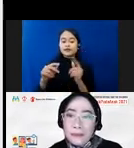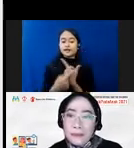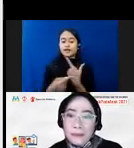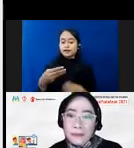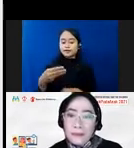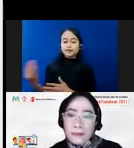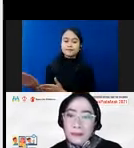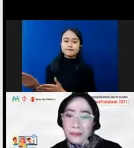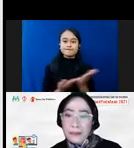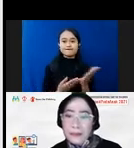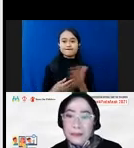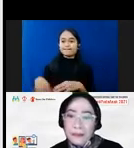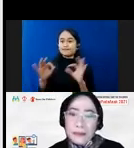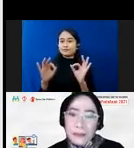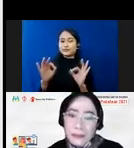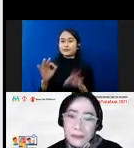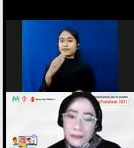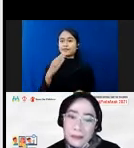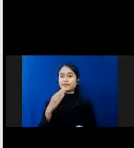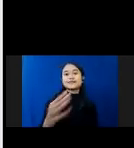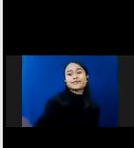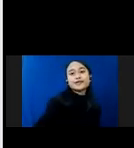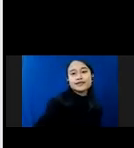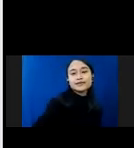Baik Terima Kasih Ibu Yanti